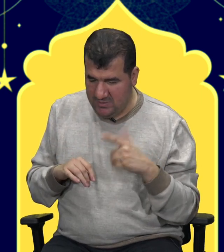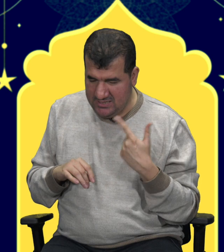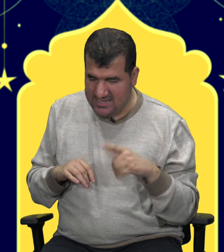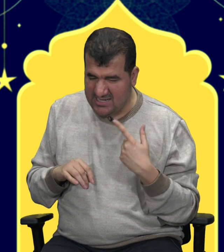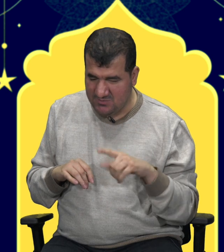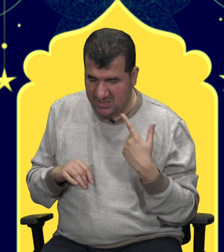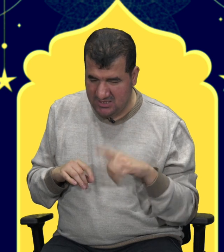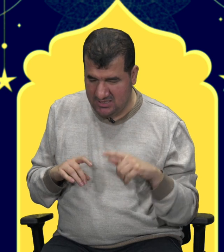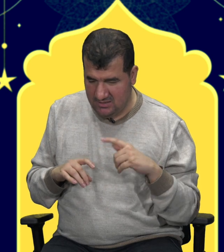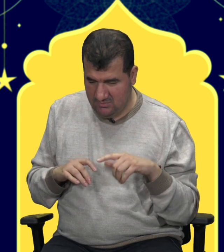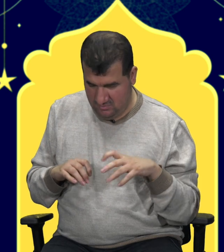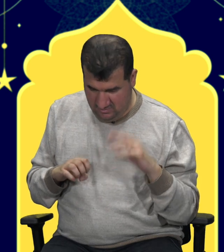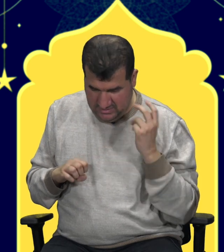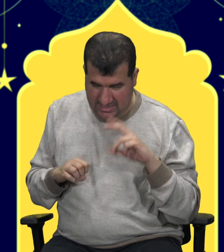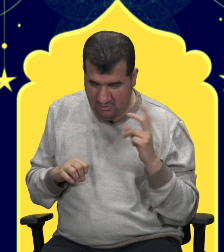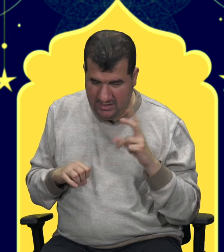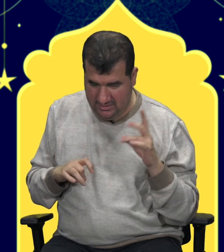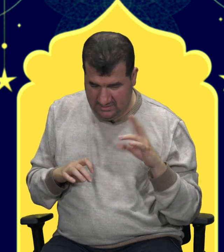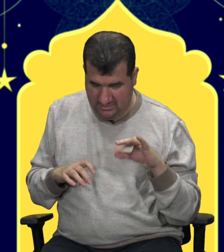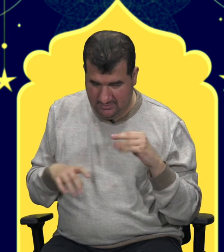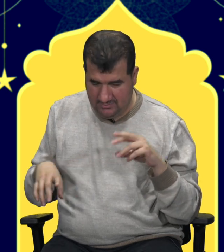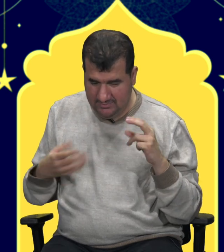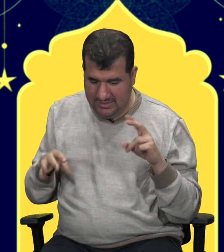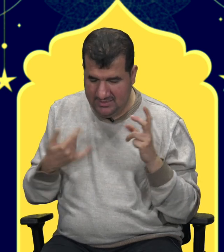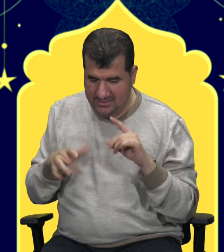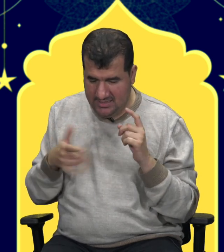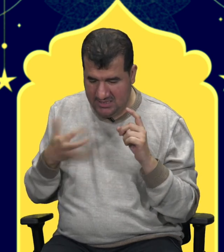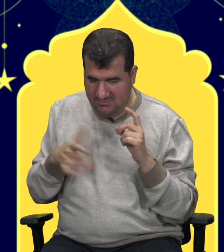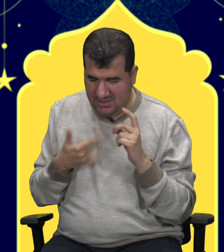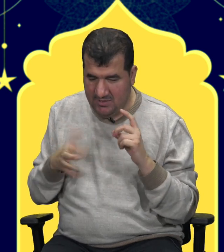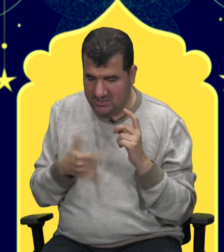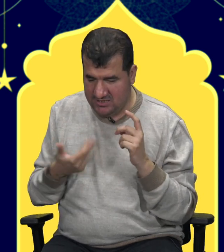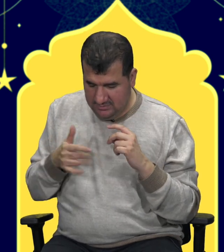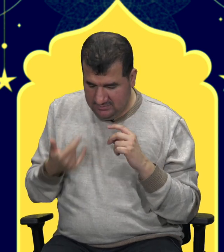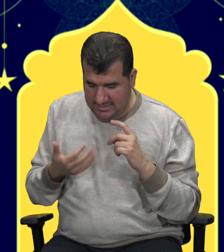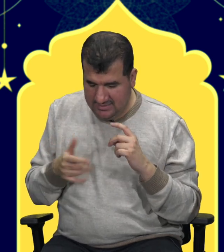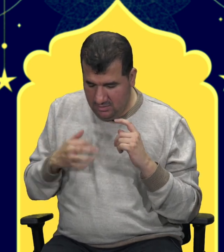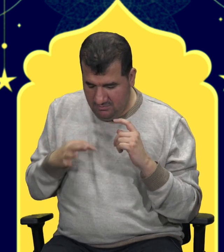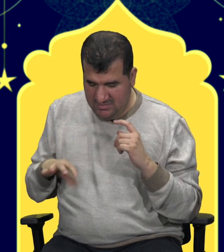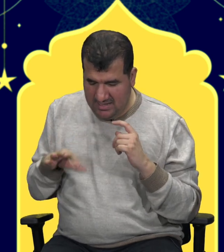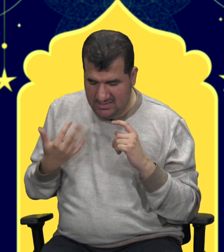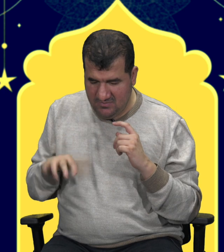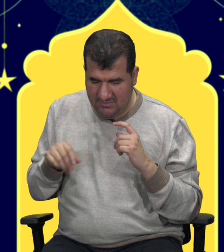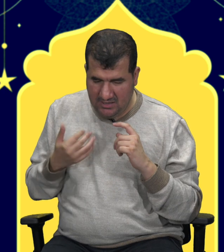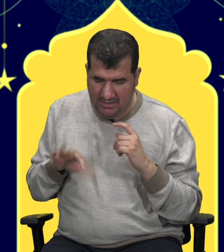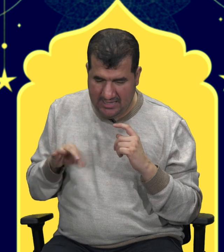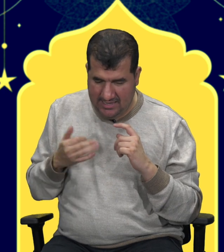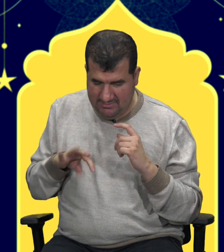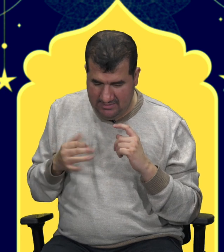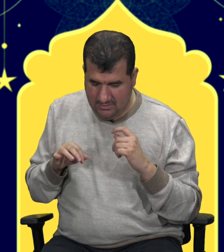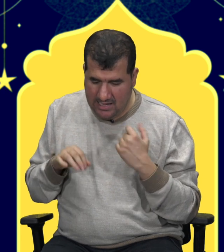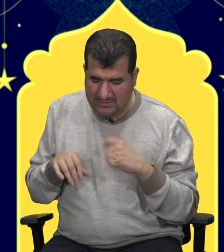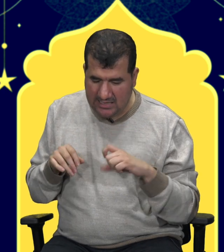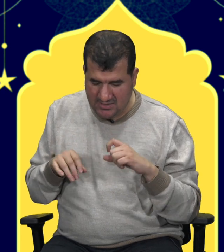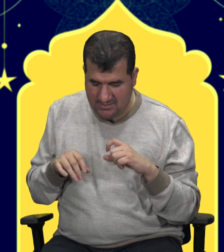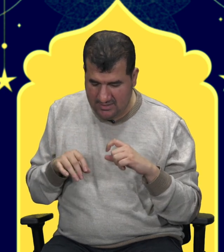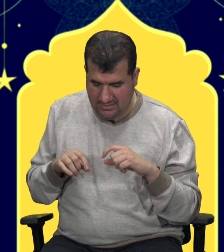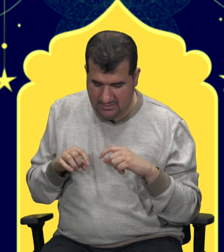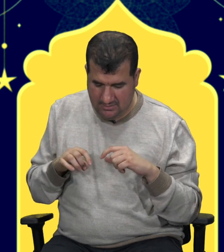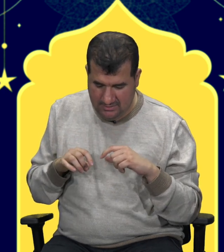sarsmıştı ki yani böyle neredeyse içim dışıma çıkacaktı. Derken bir tanesi benim yanıma geldi. Kalkar mısın dedi. Ne